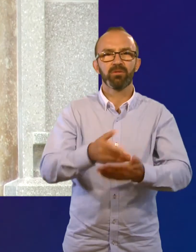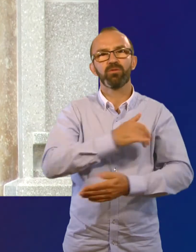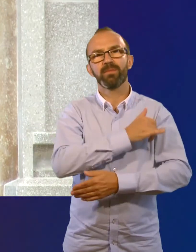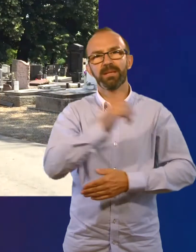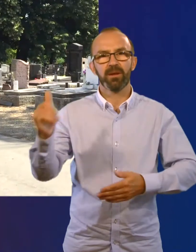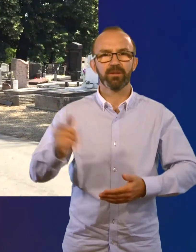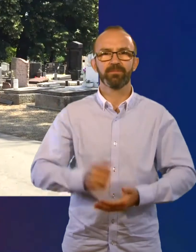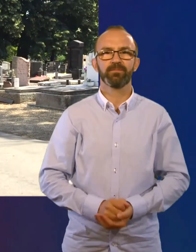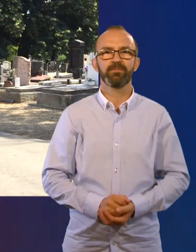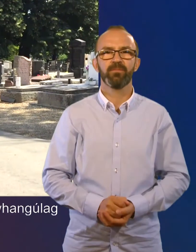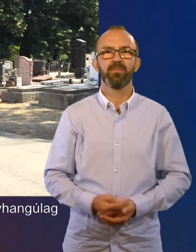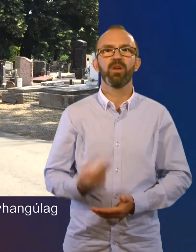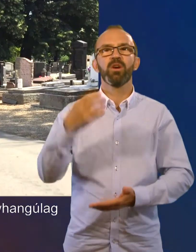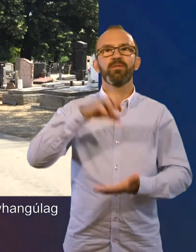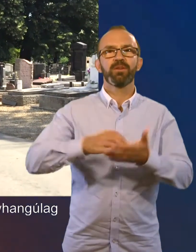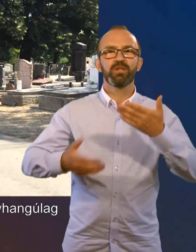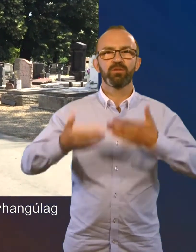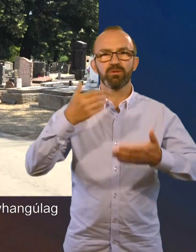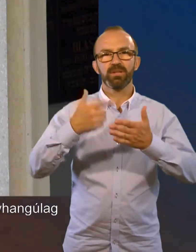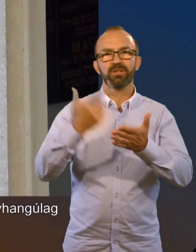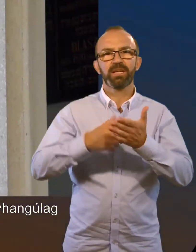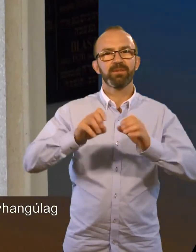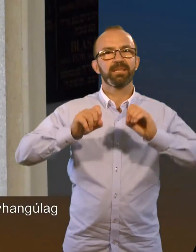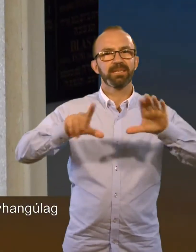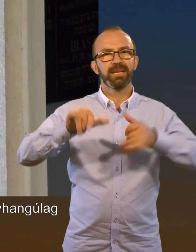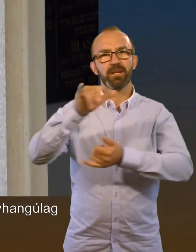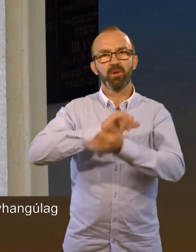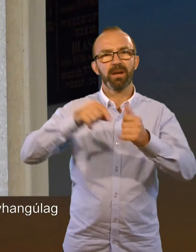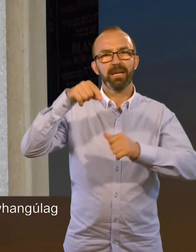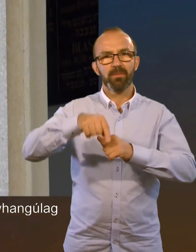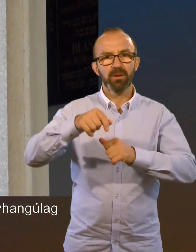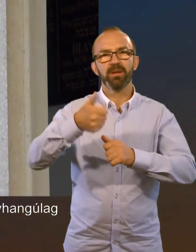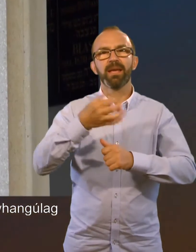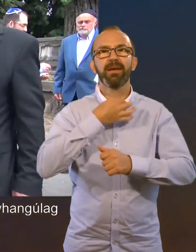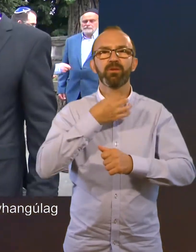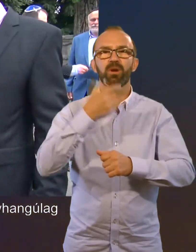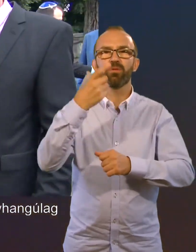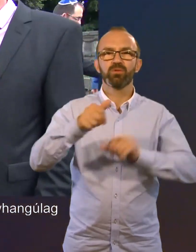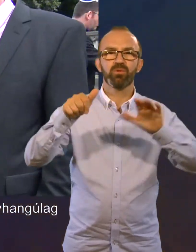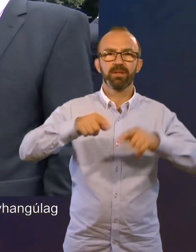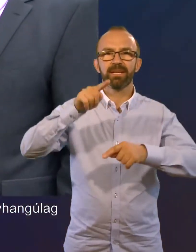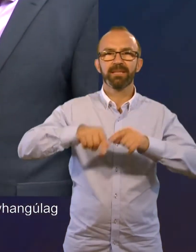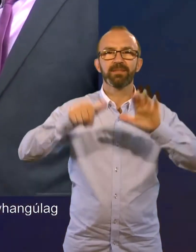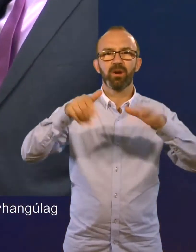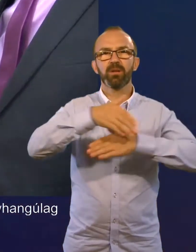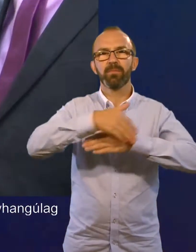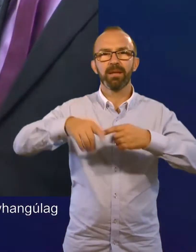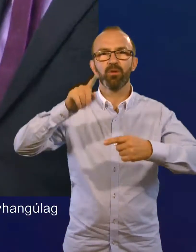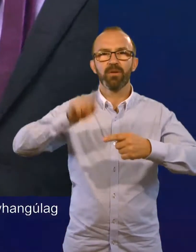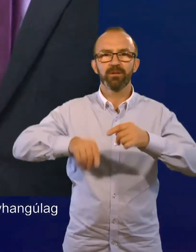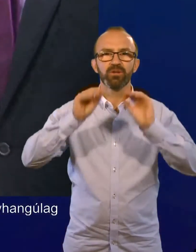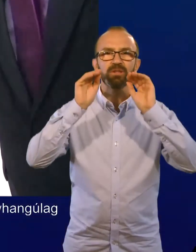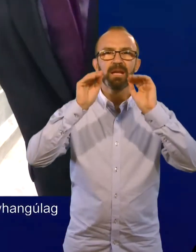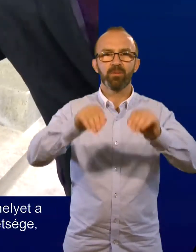minnyáján. A fővárosi közgyűlés 2017. januárjában egyhangulag 26,6 millió